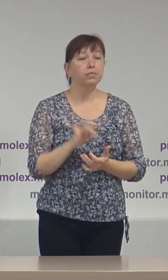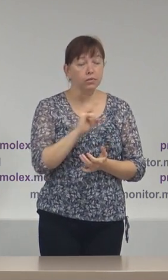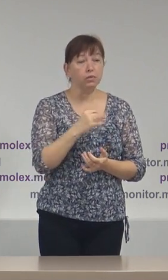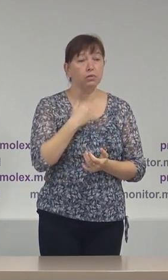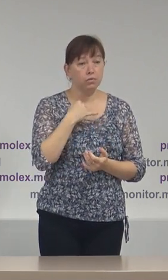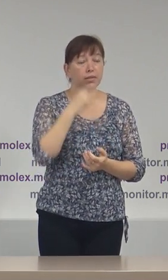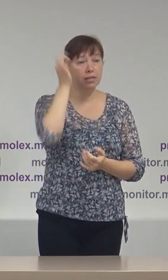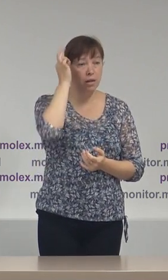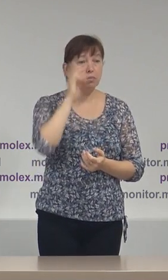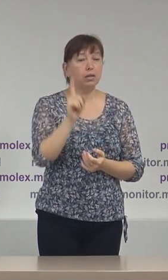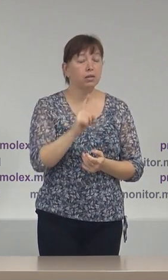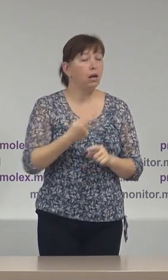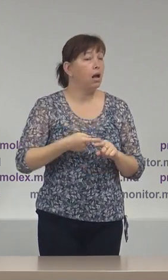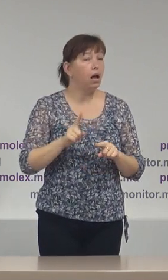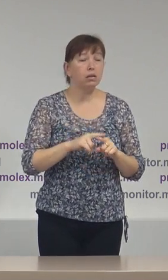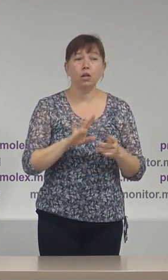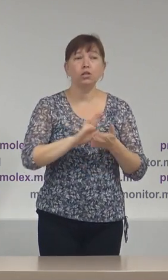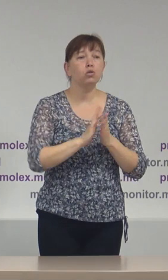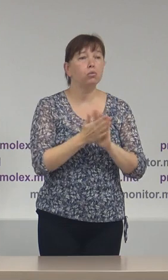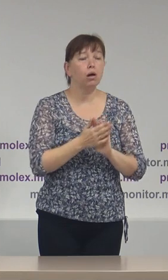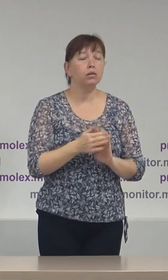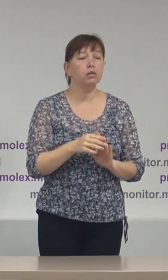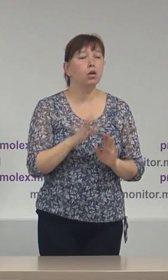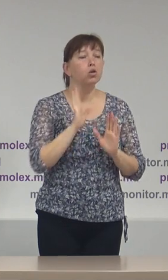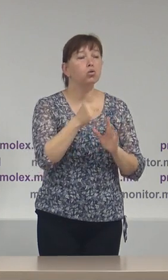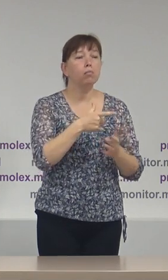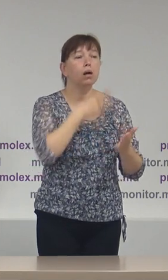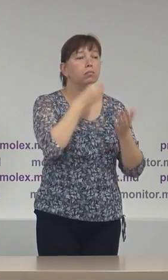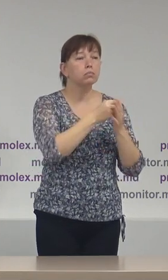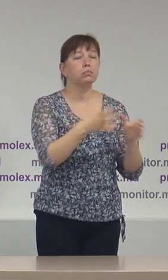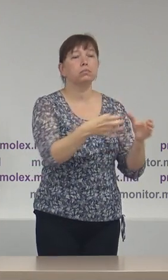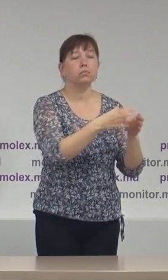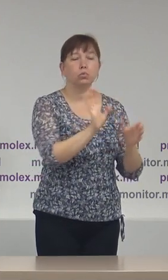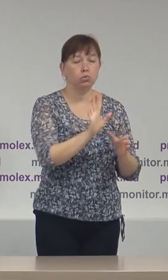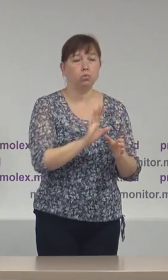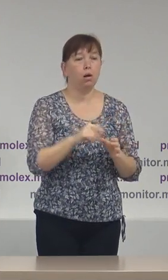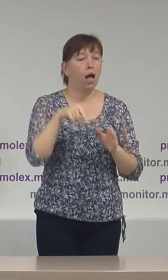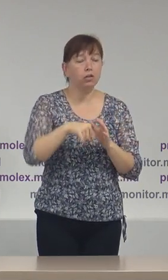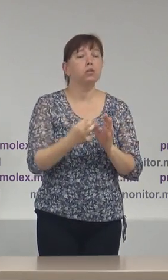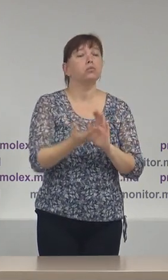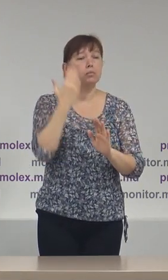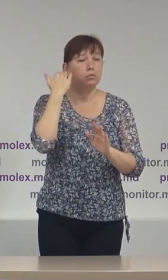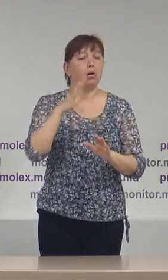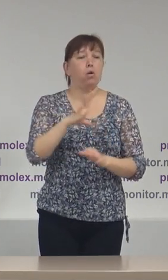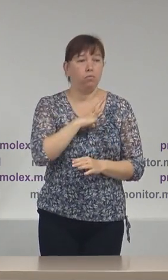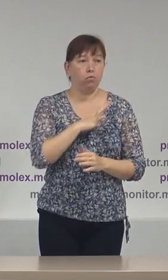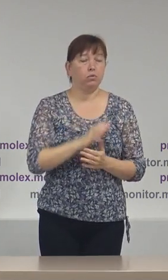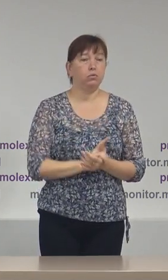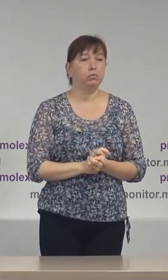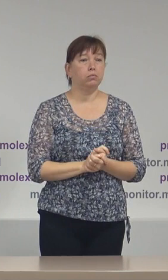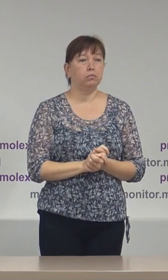reamintesc că, iarăși, astea nu sunt situații izolate, care se repete doar în acest scrutin, astfel de situații